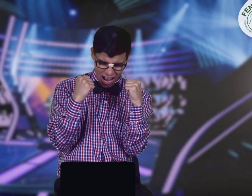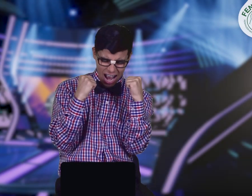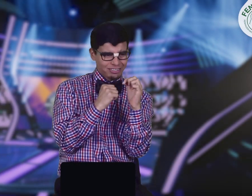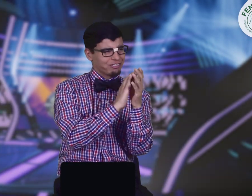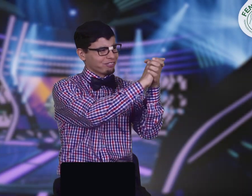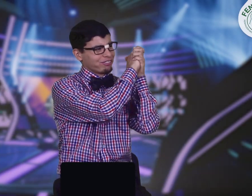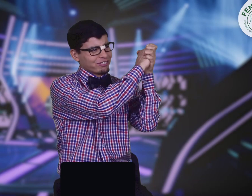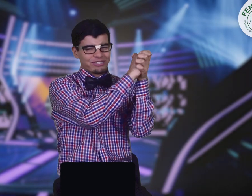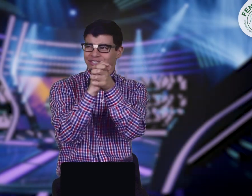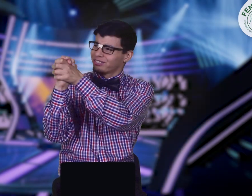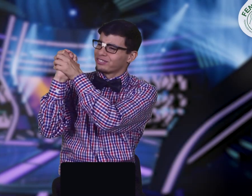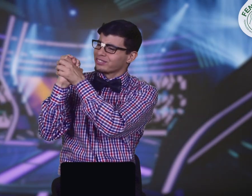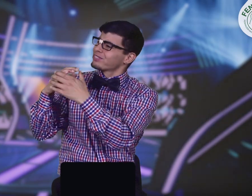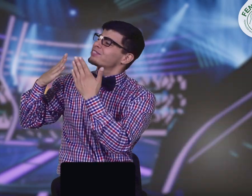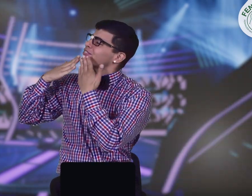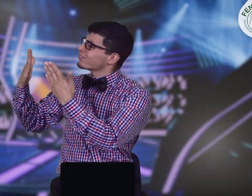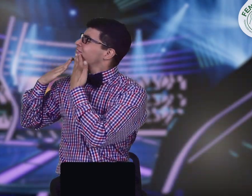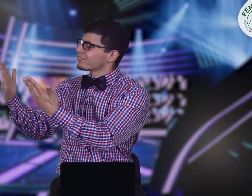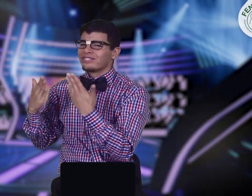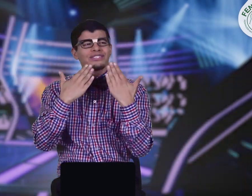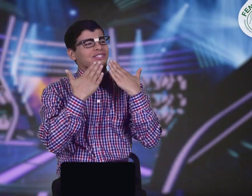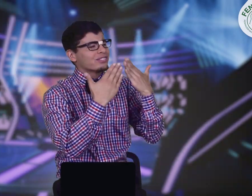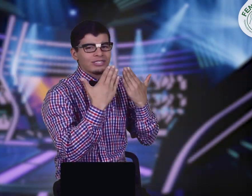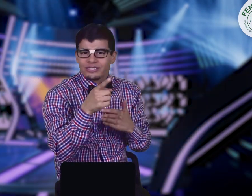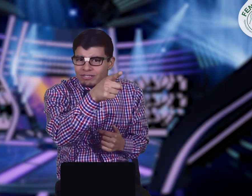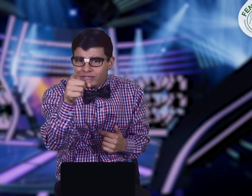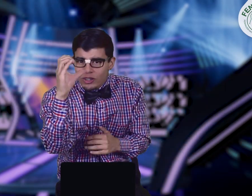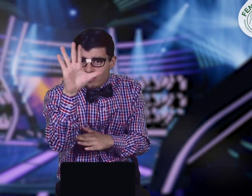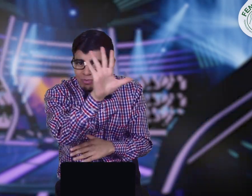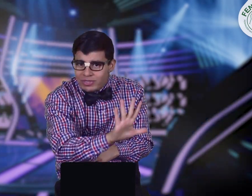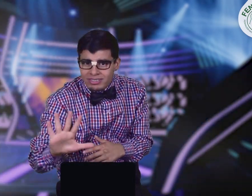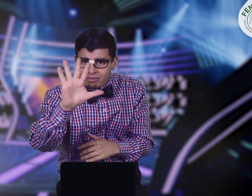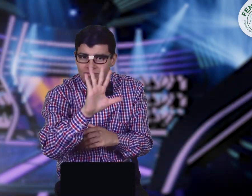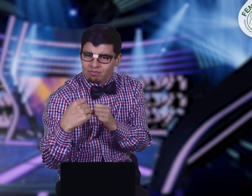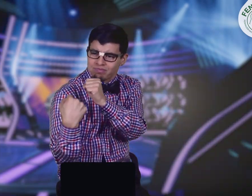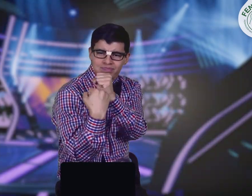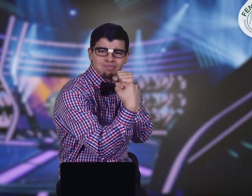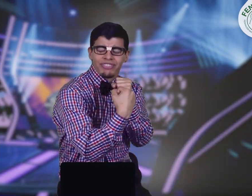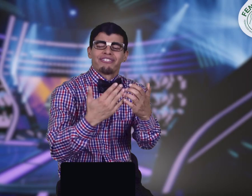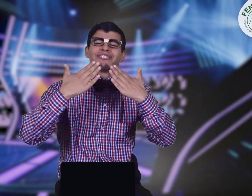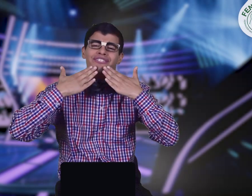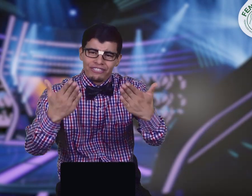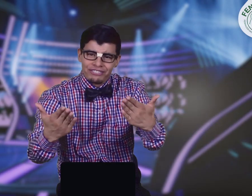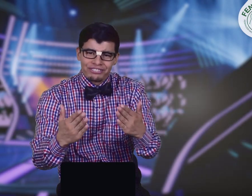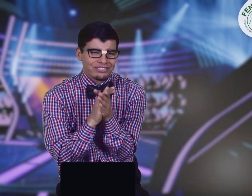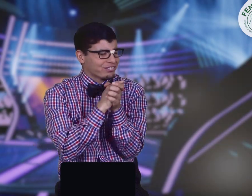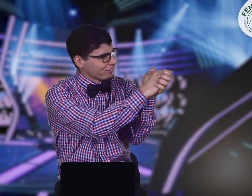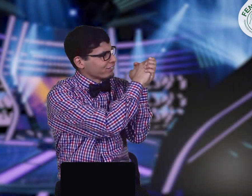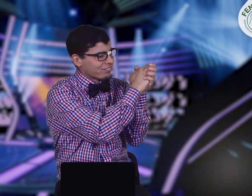¡Qué bien! Muchas gracias, muchas gracias. También a ustedes que me ven en Colombia y me apoyaron. Muchas gracias.